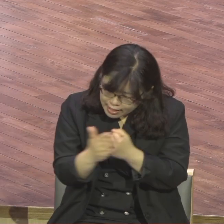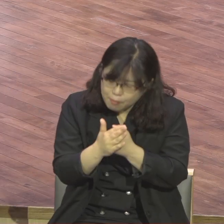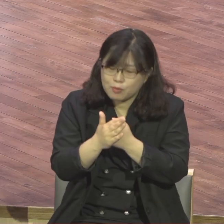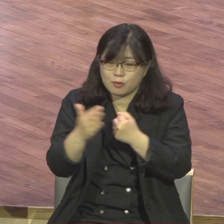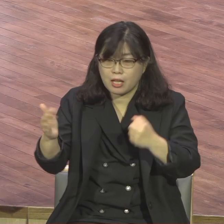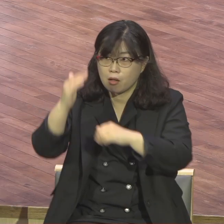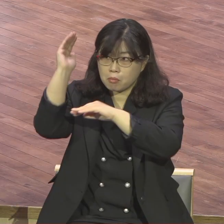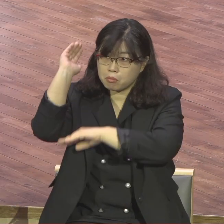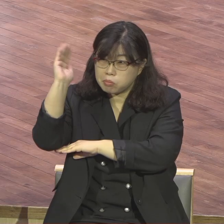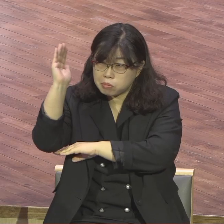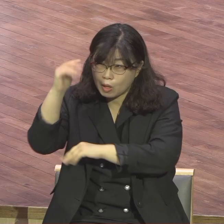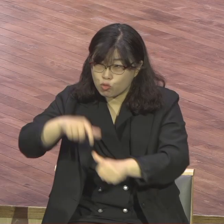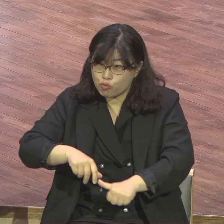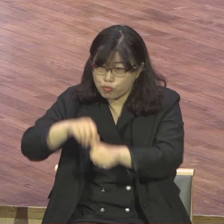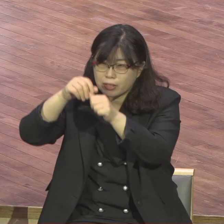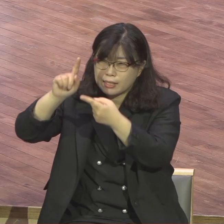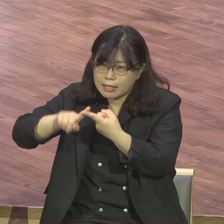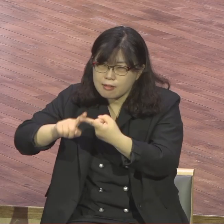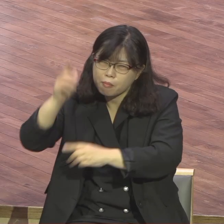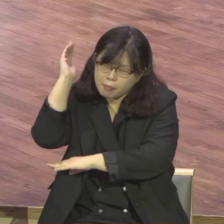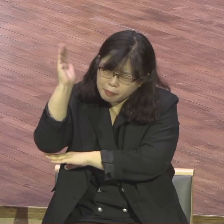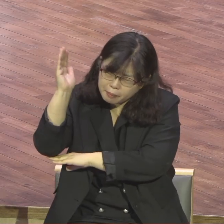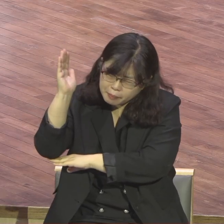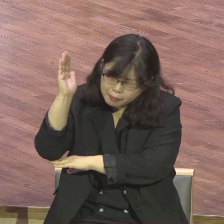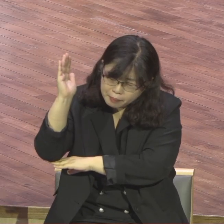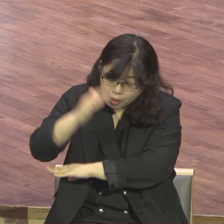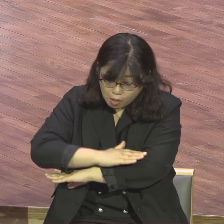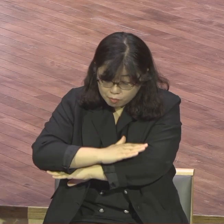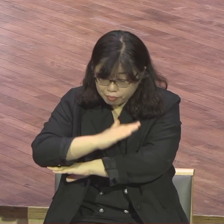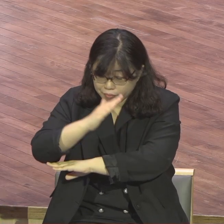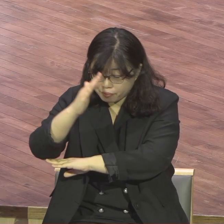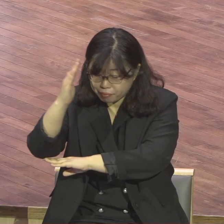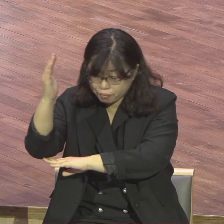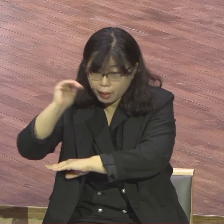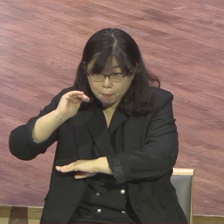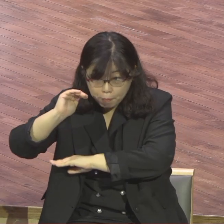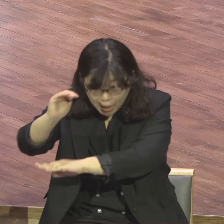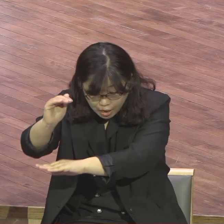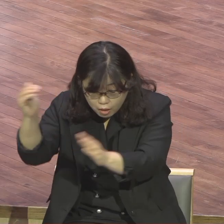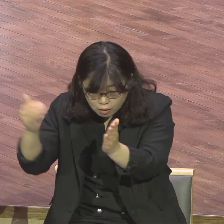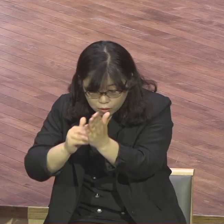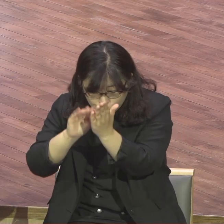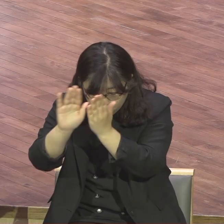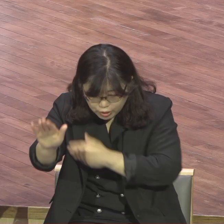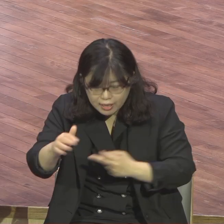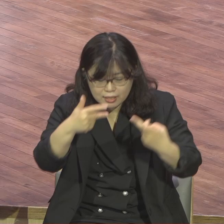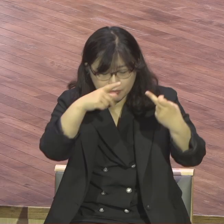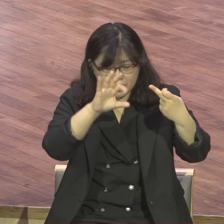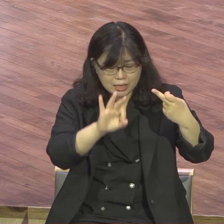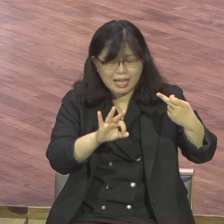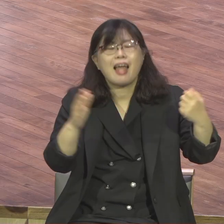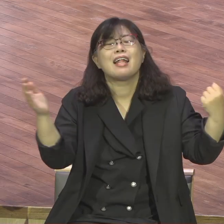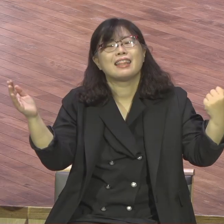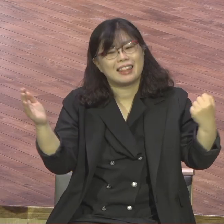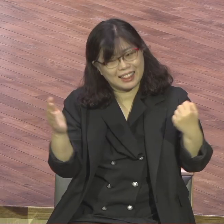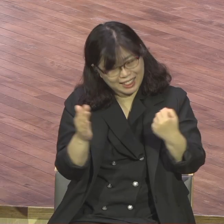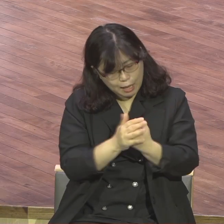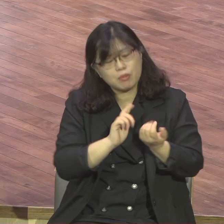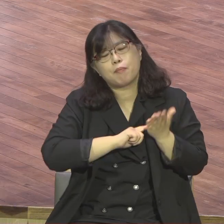사도바울이 강조한 게 뭔지 아세요 그러므로 강조한 것이 놀랍게도